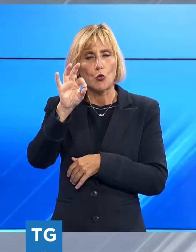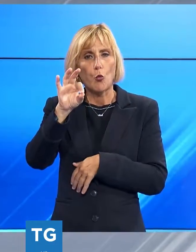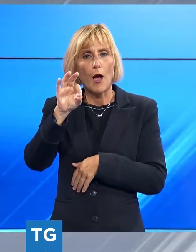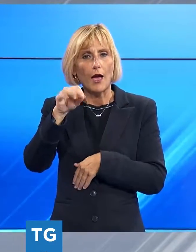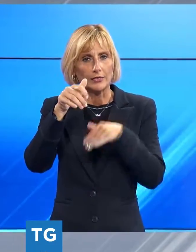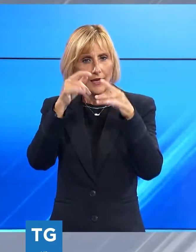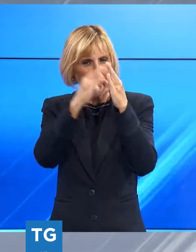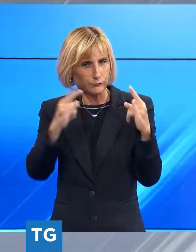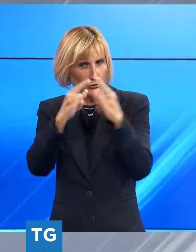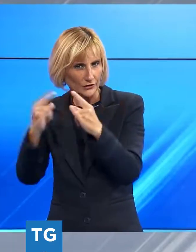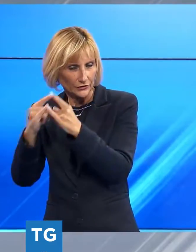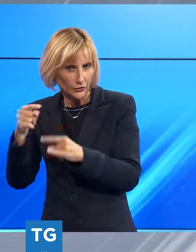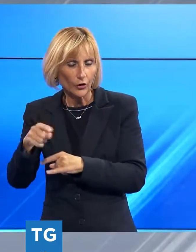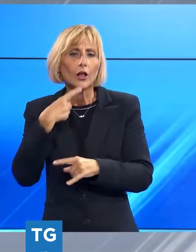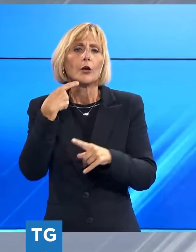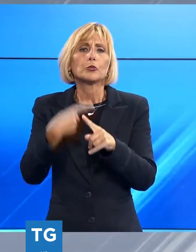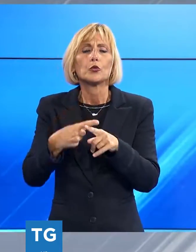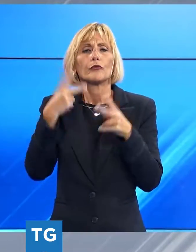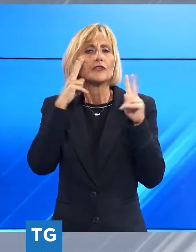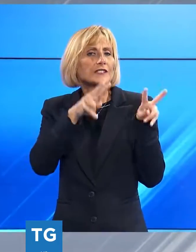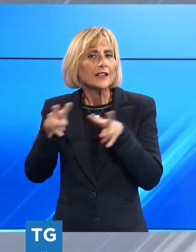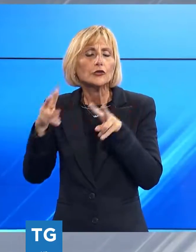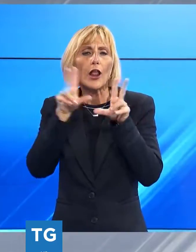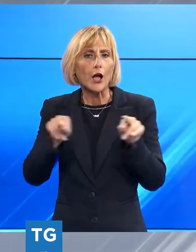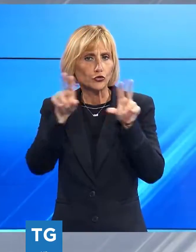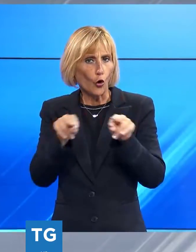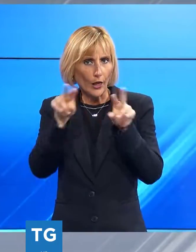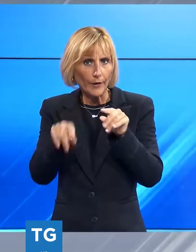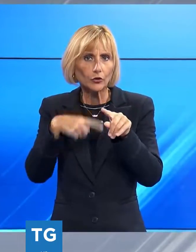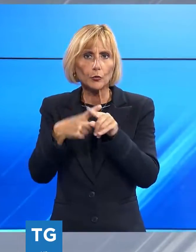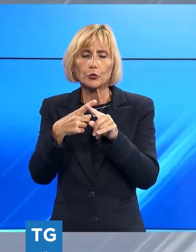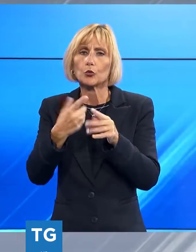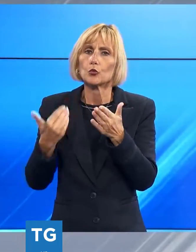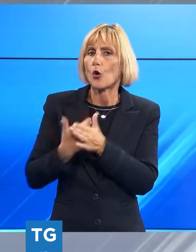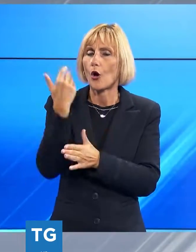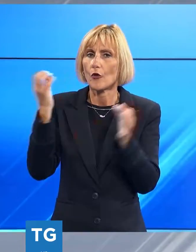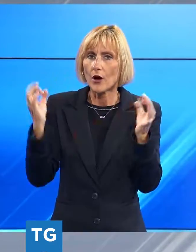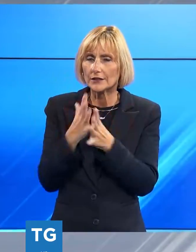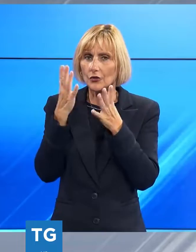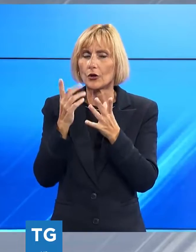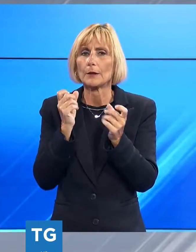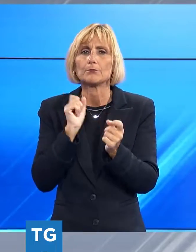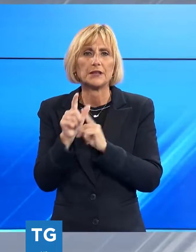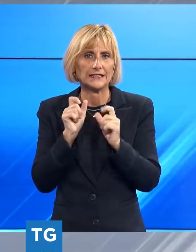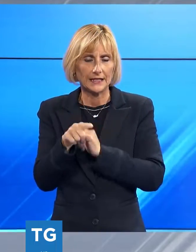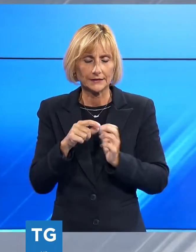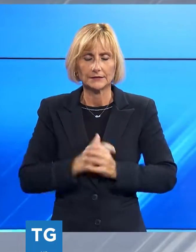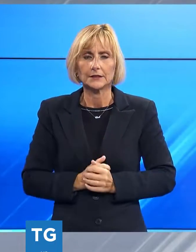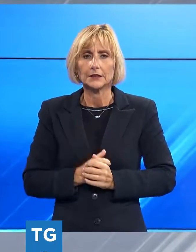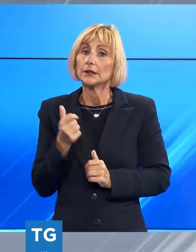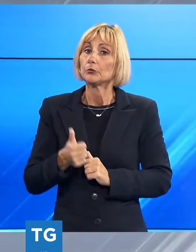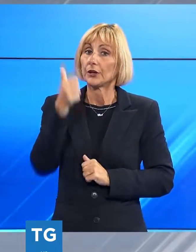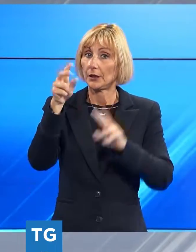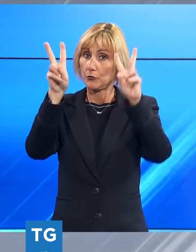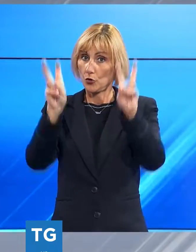visitatori per aggiornamento professionale e per consolidare e scoprire nuove opportunità di business. In primo piano, quest'anno, le